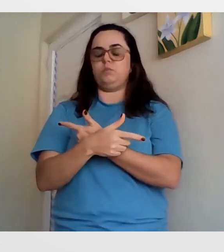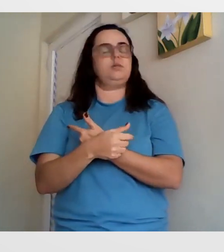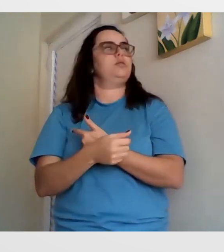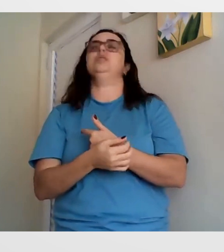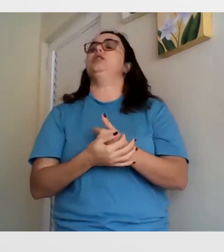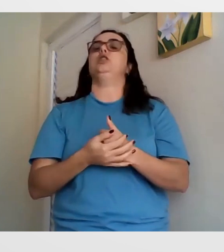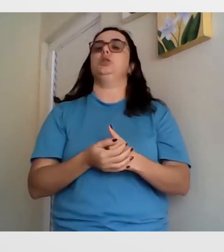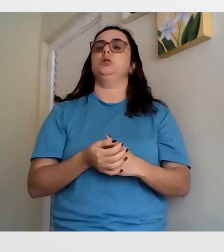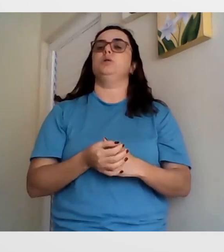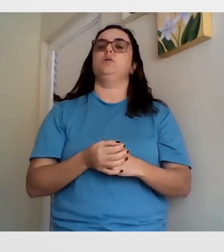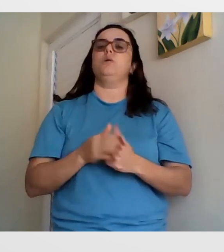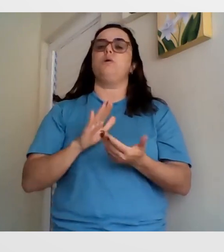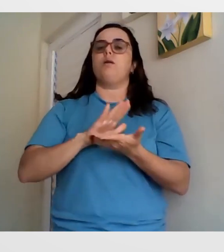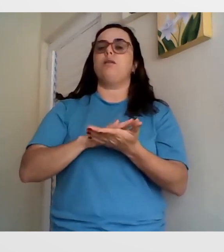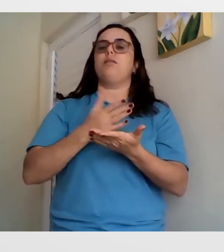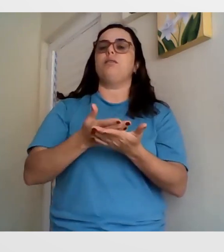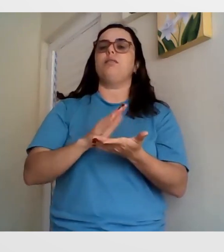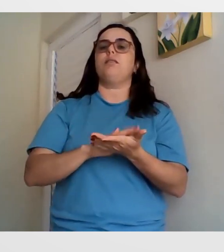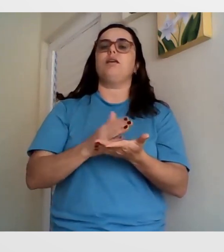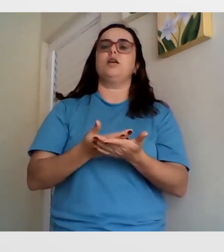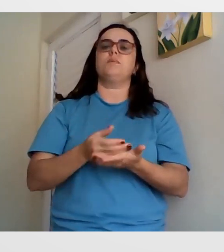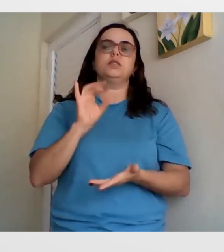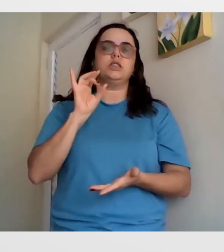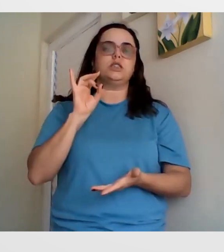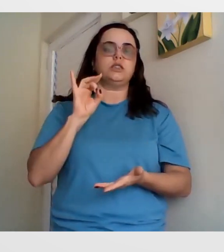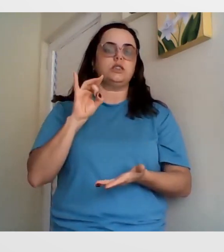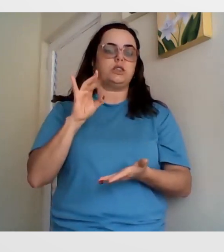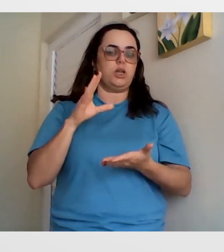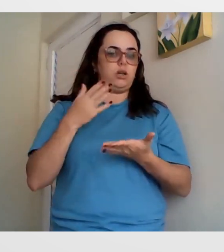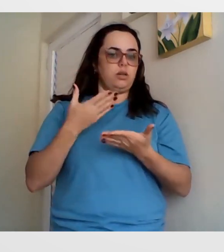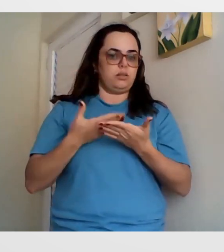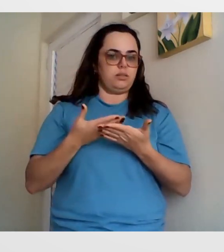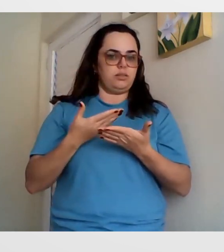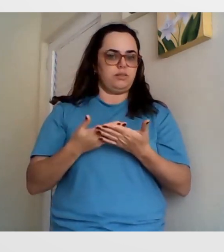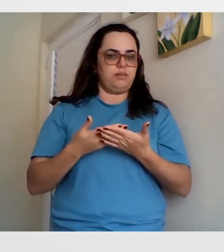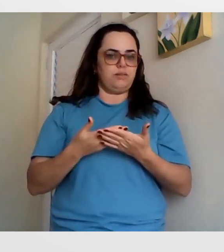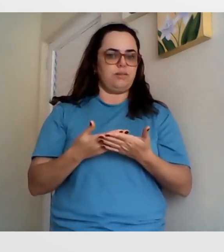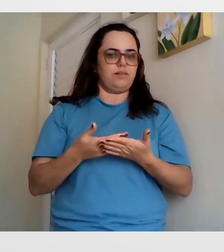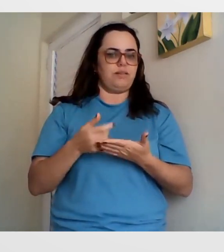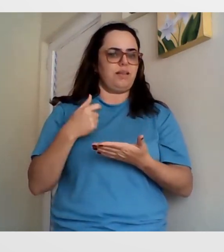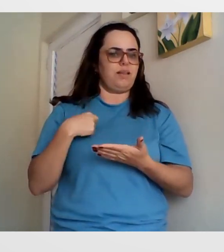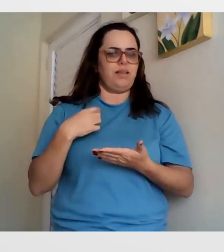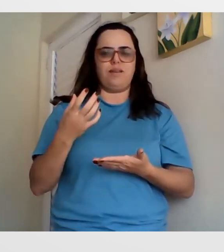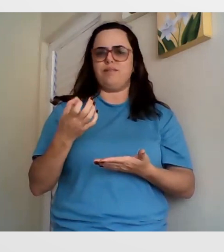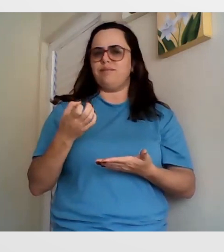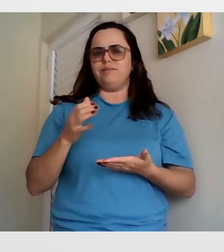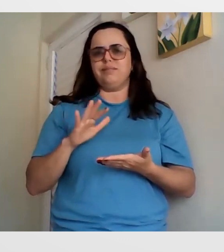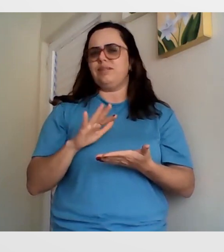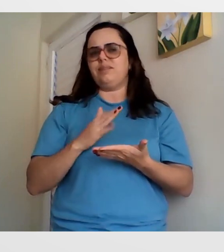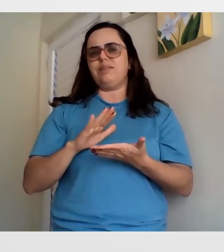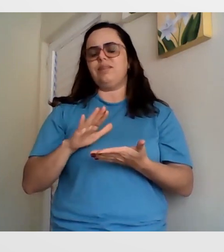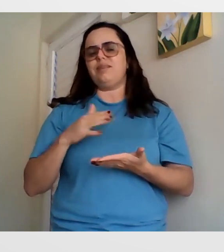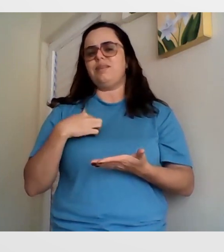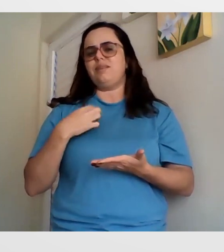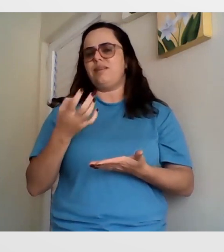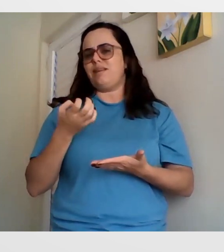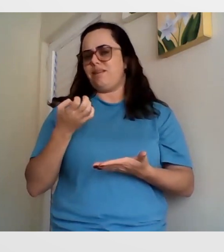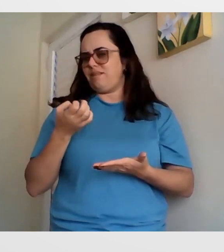desenvolvendo cada vez mais na Libras. E, assim, aqui em Ouro Branco, só tem